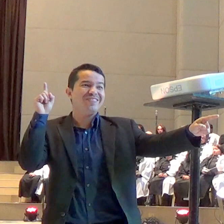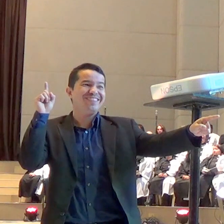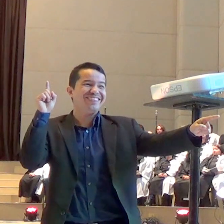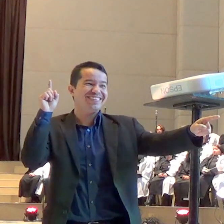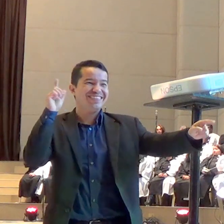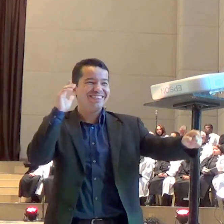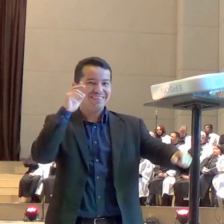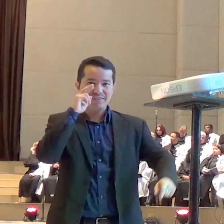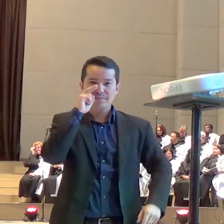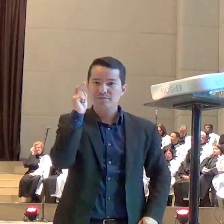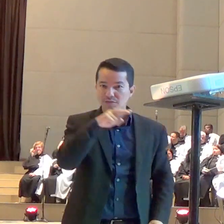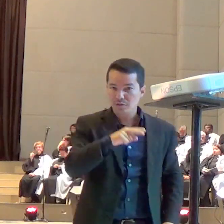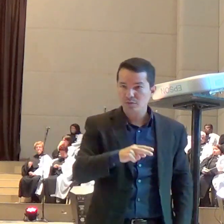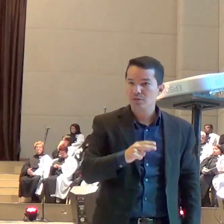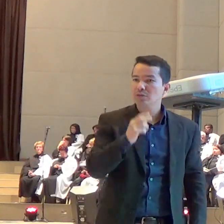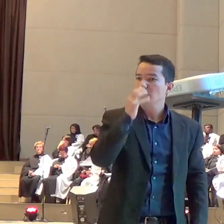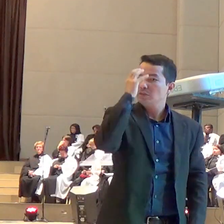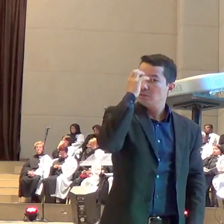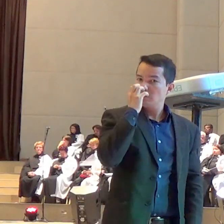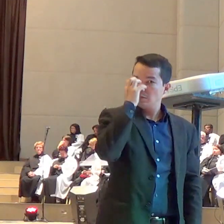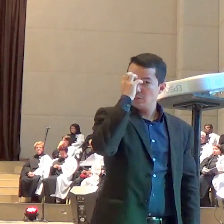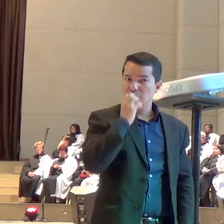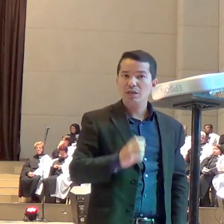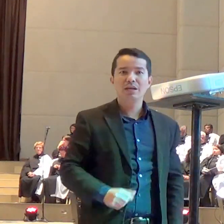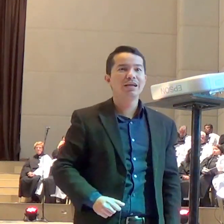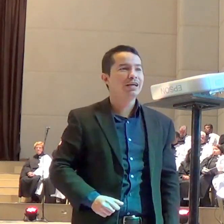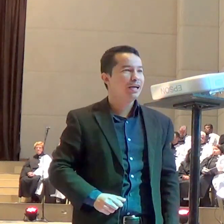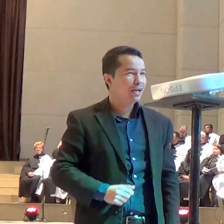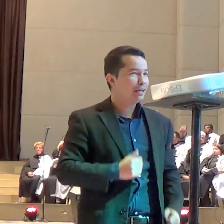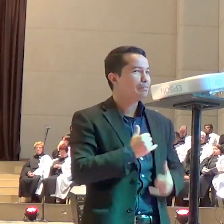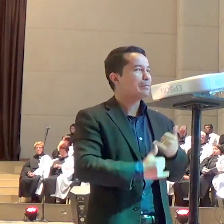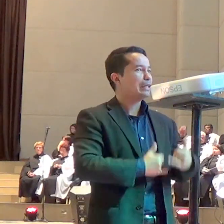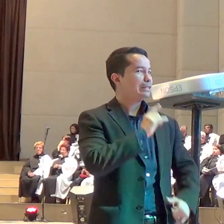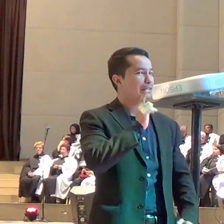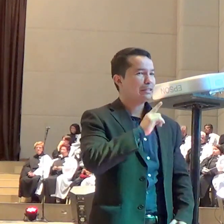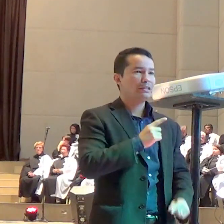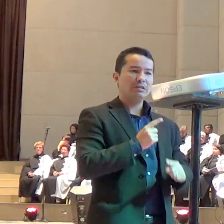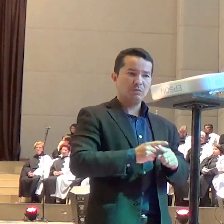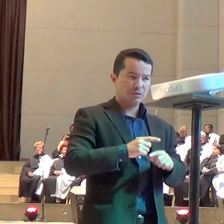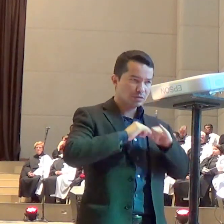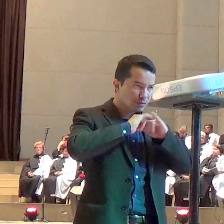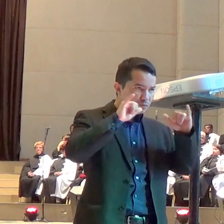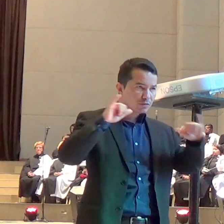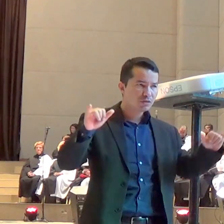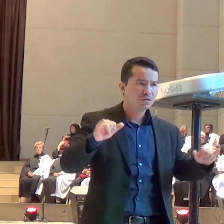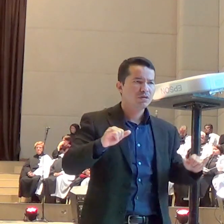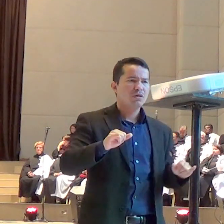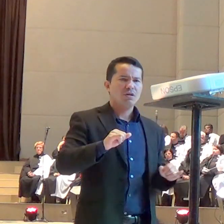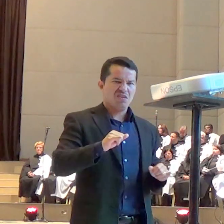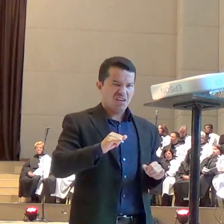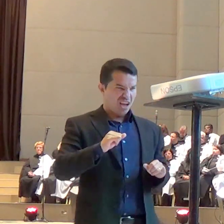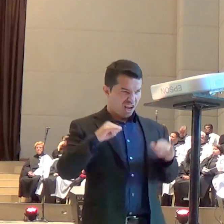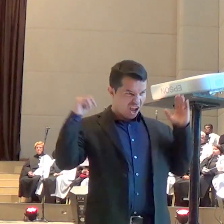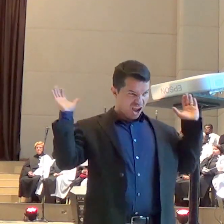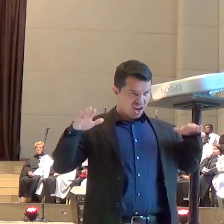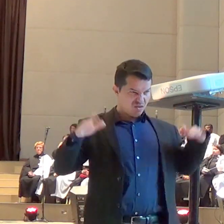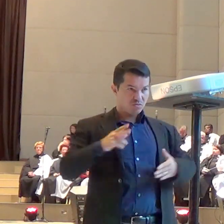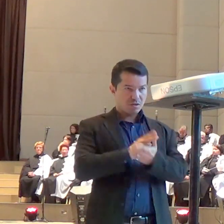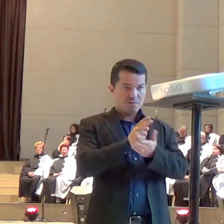É interessante que, por vezes, os anjos, eles não aparecem fisicamente. Há momentos